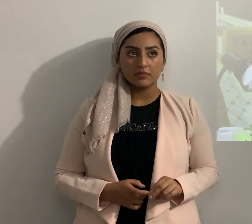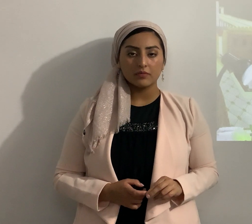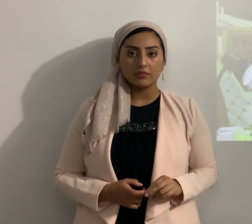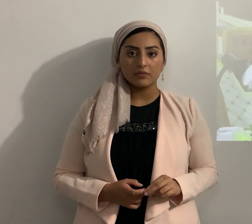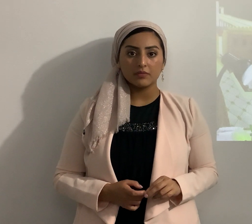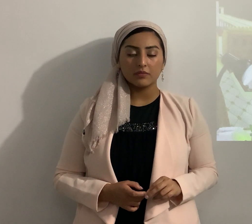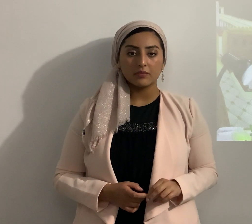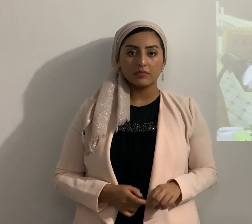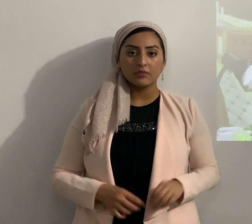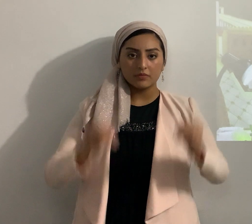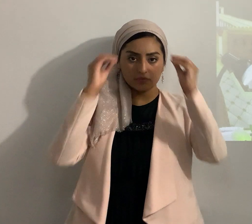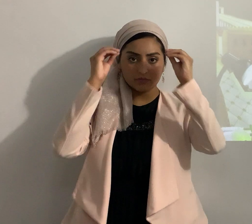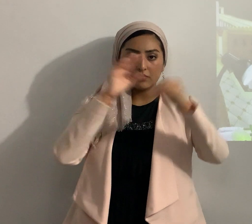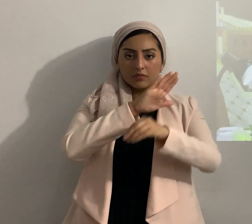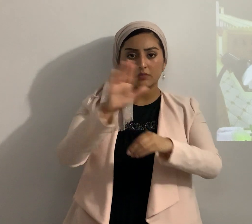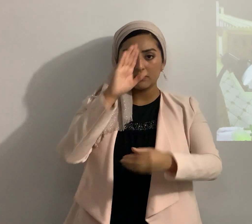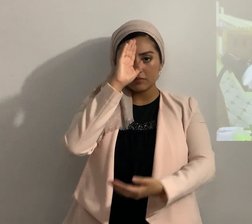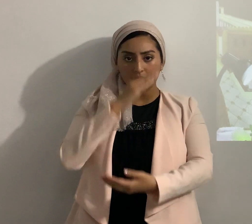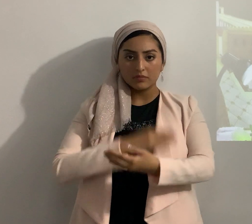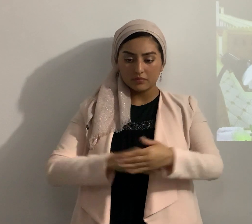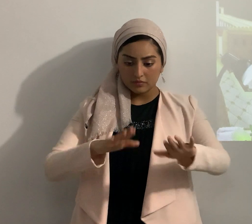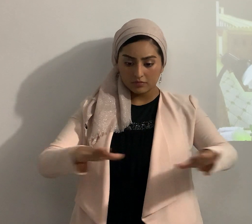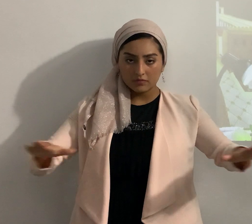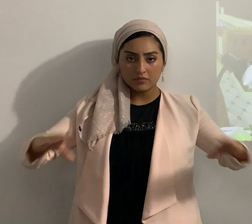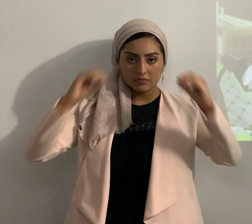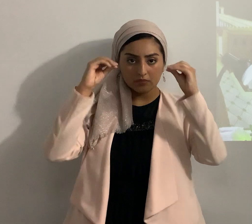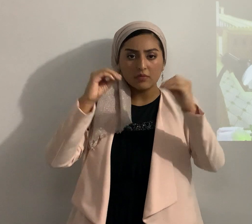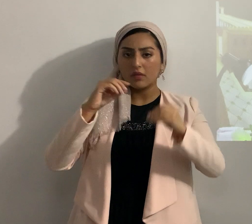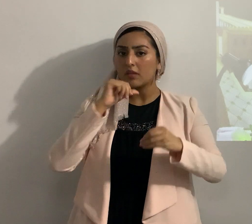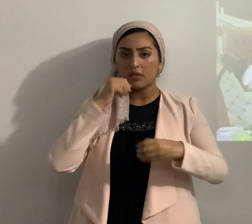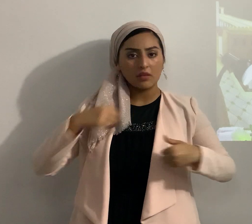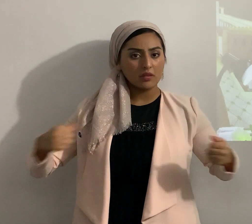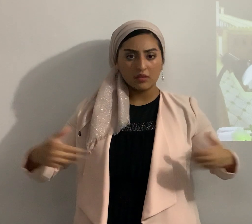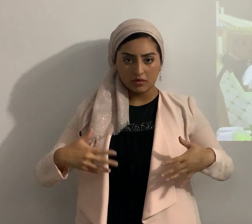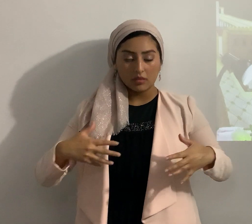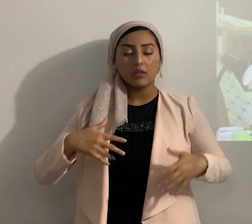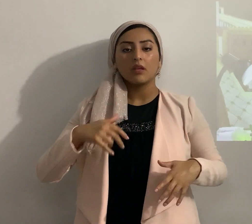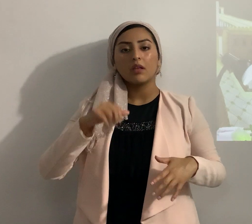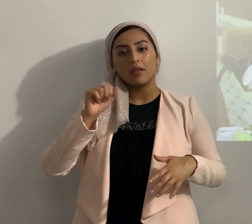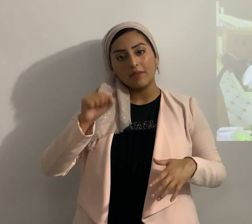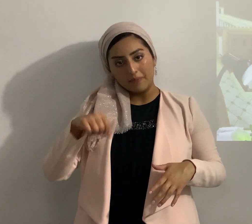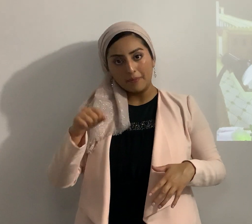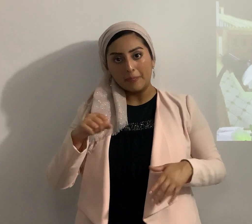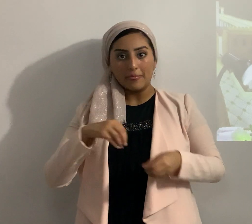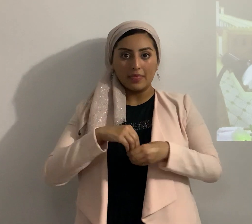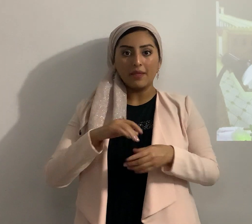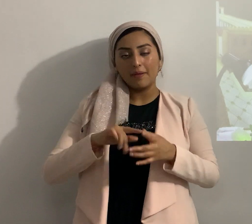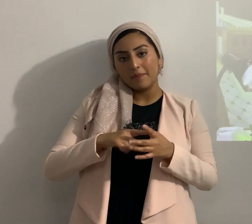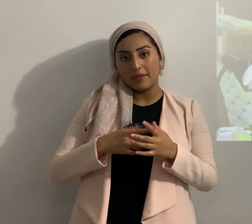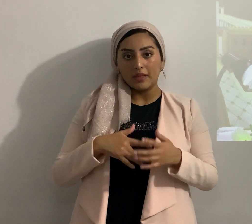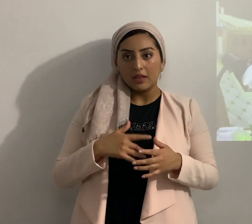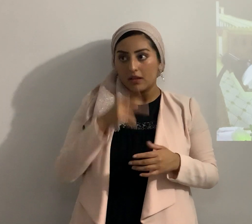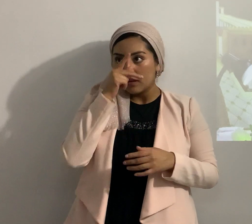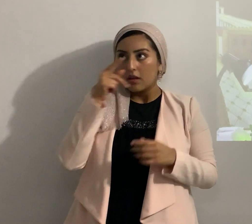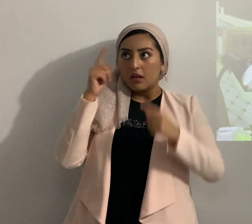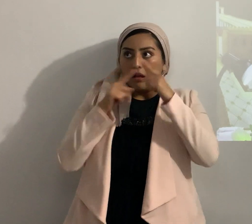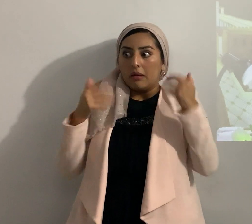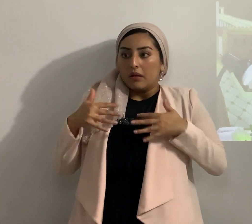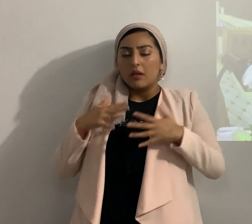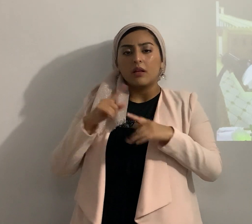enseñen a sus hijos que esto no les debe de asustar lógico que si en un inicio pues los niñitos se asustan pero enseñenles a